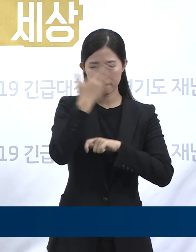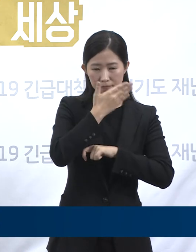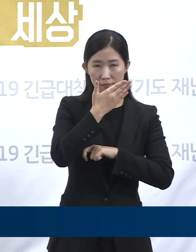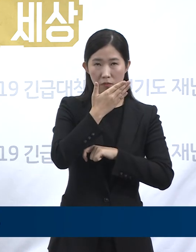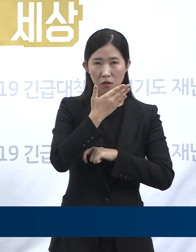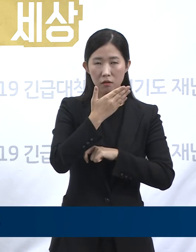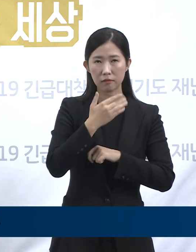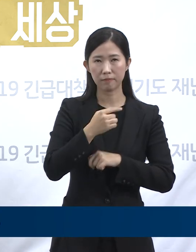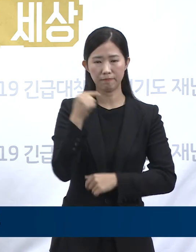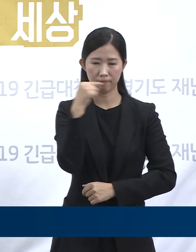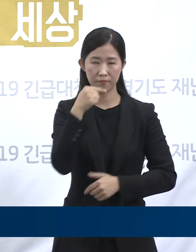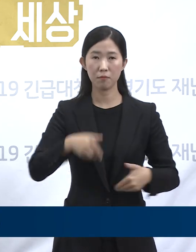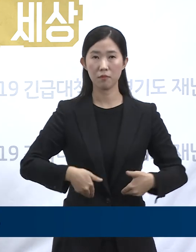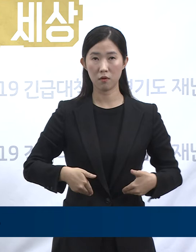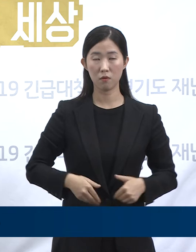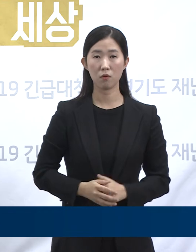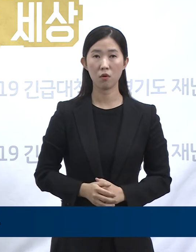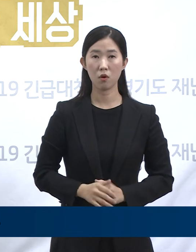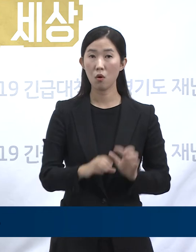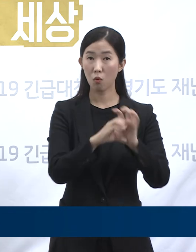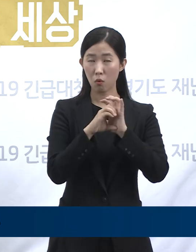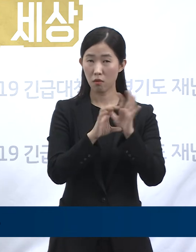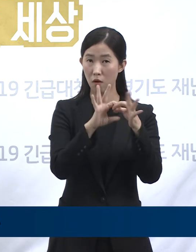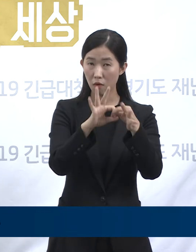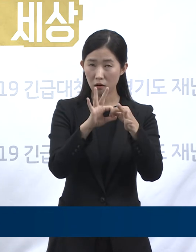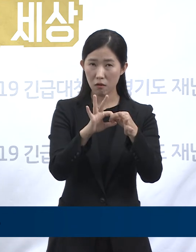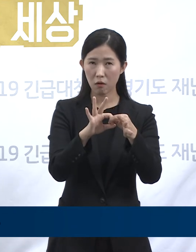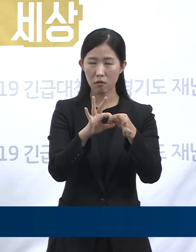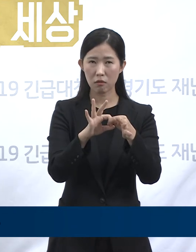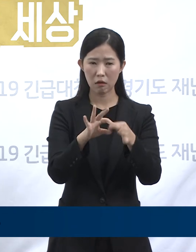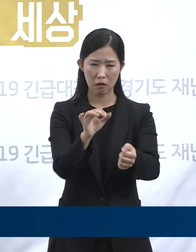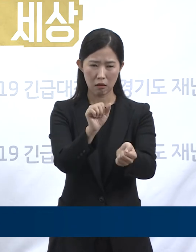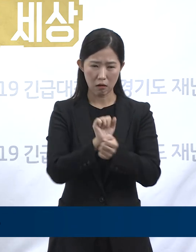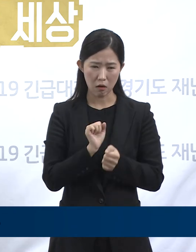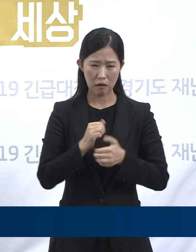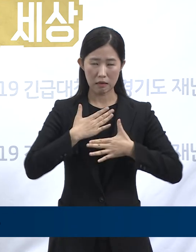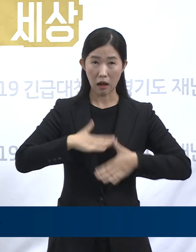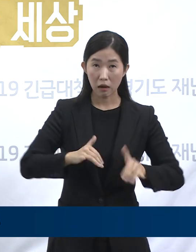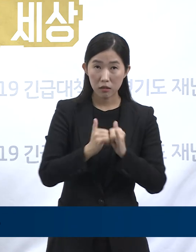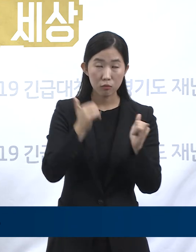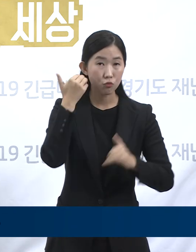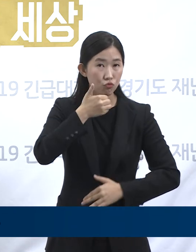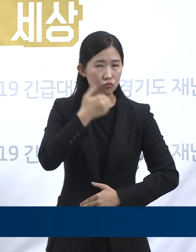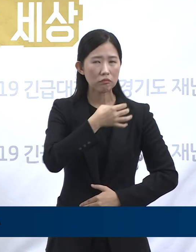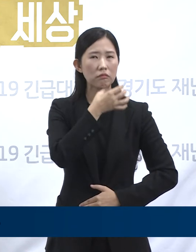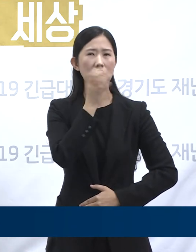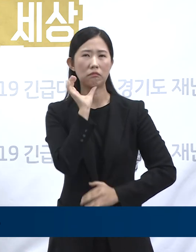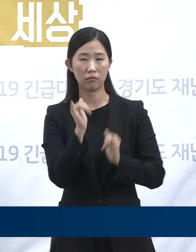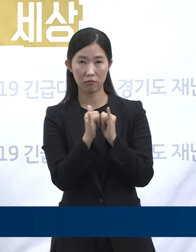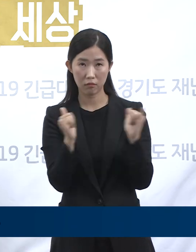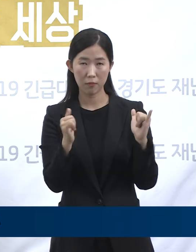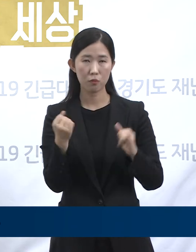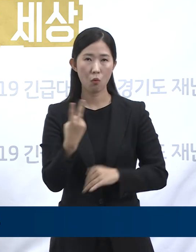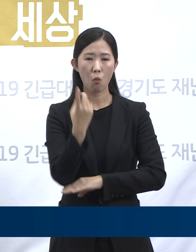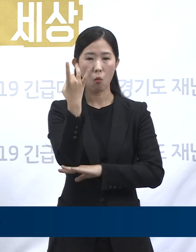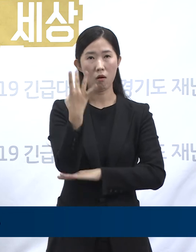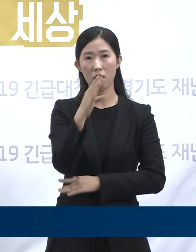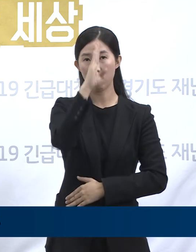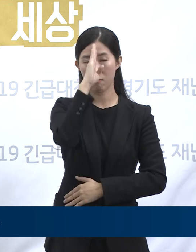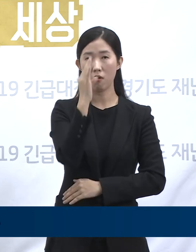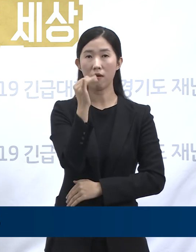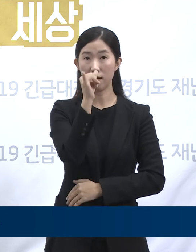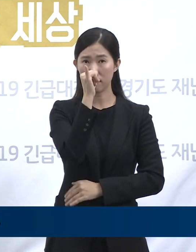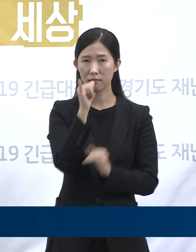코로나19의 신체 건강적 취약군은 분명합니다. 고령층 그리고 주요 기저질환자입니다.